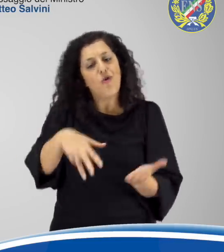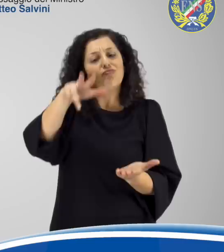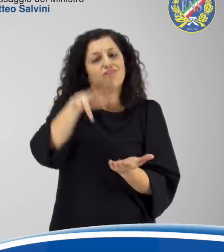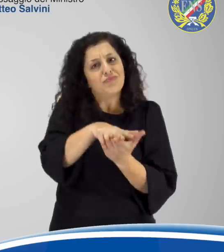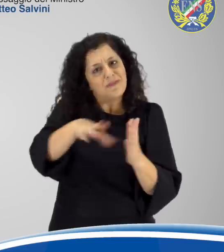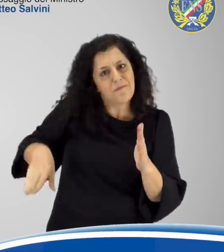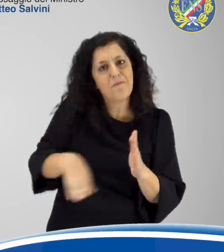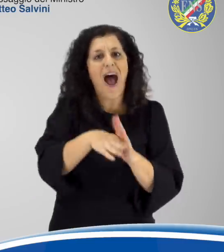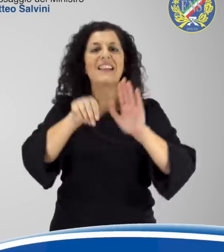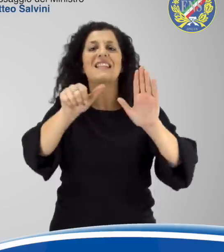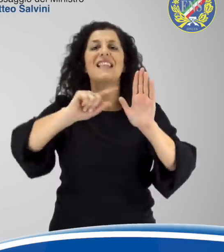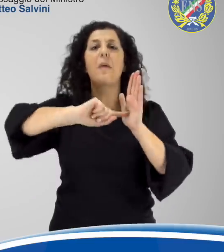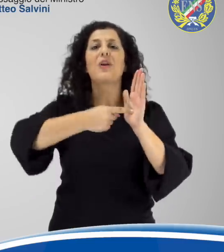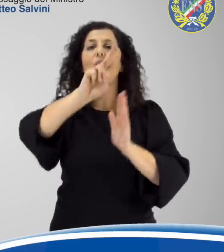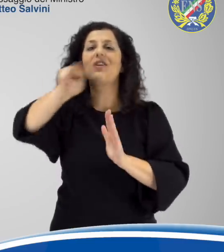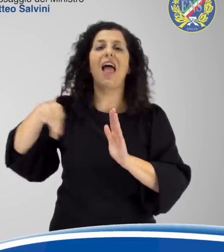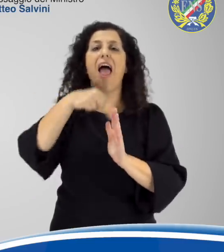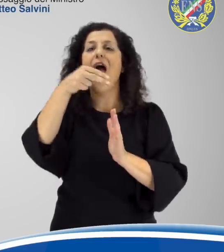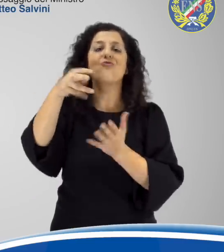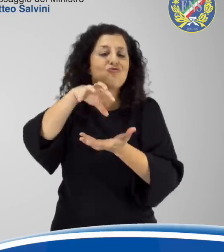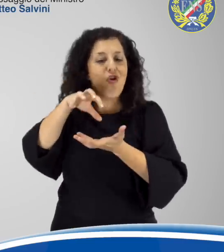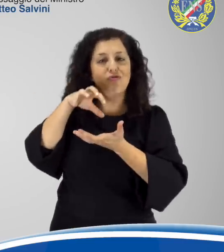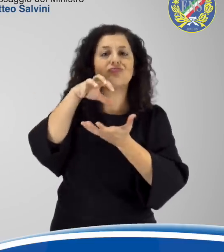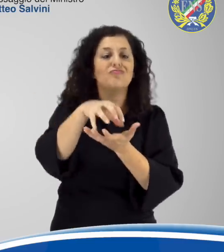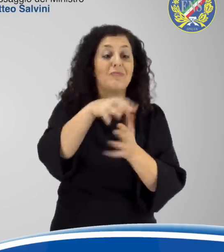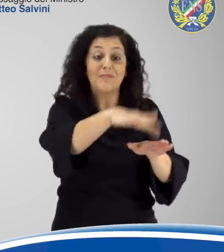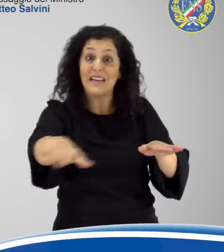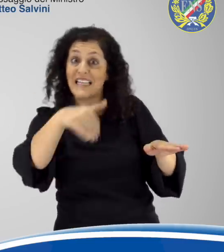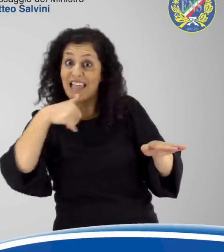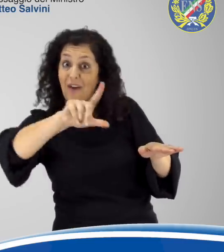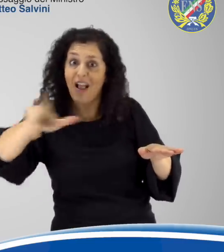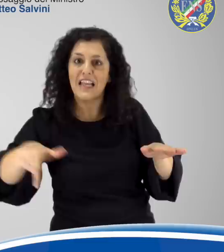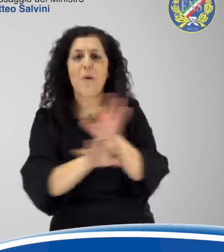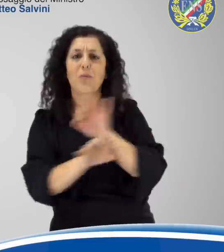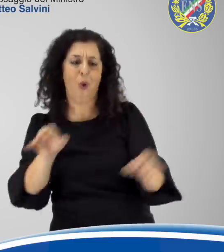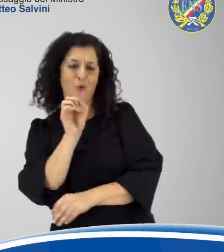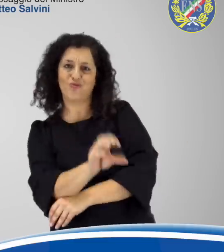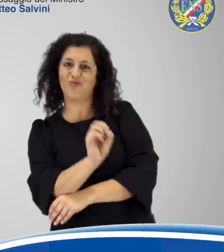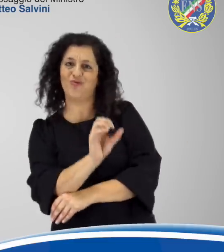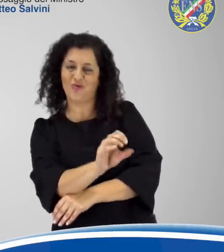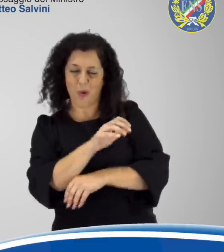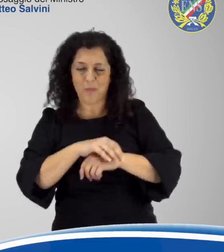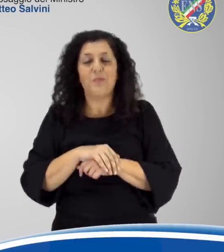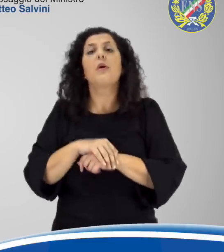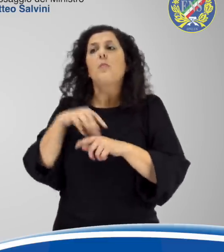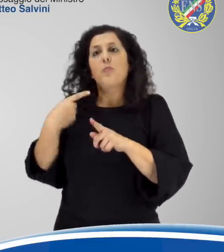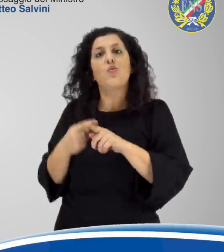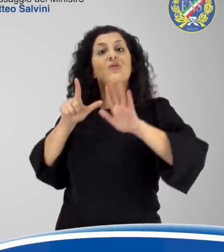milioni di euro per l'insegnamento della lingua italiana dei segni ai ragazzi che ne hanno bisogno e altri 7